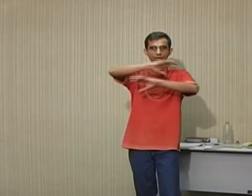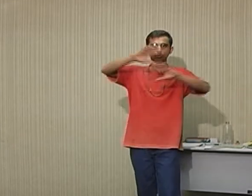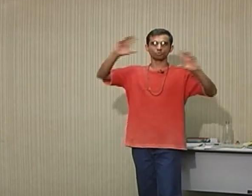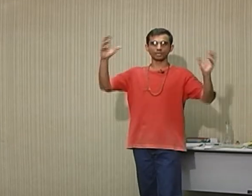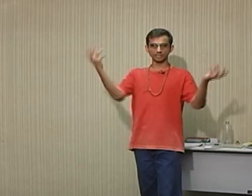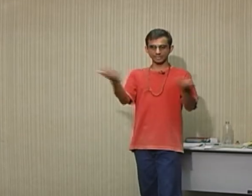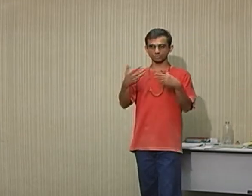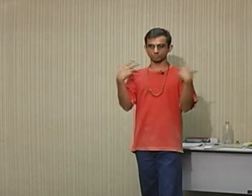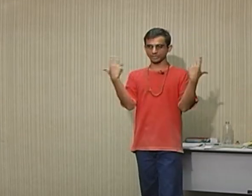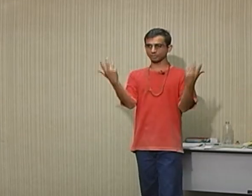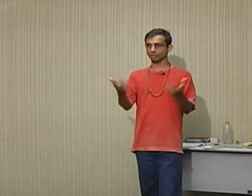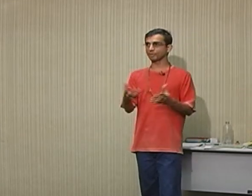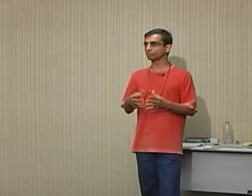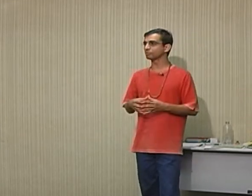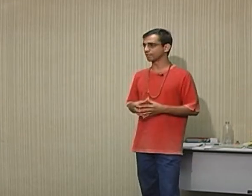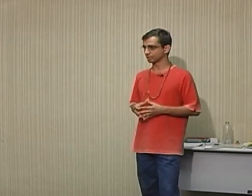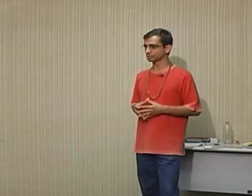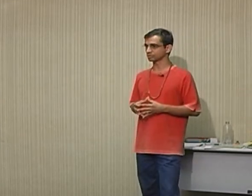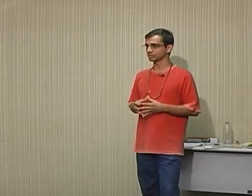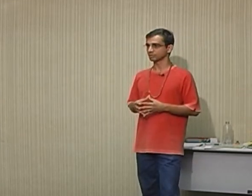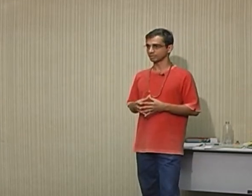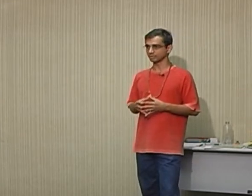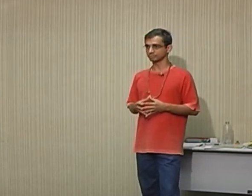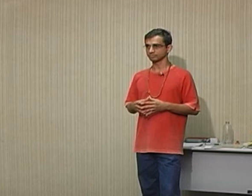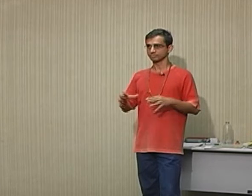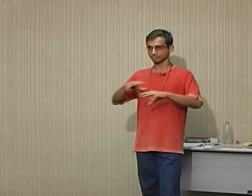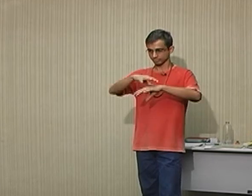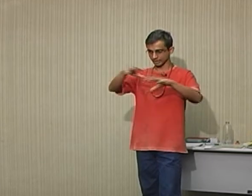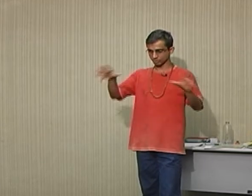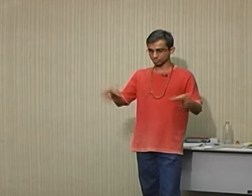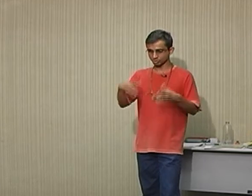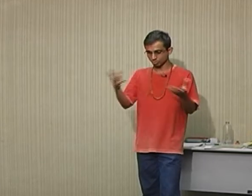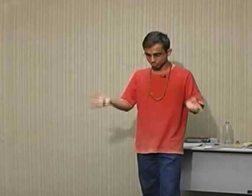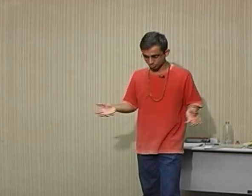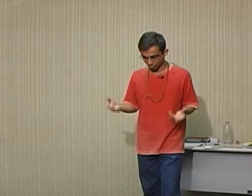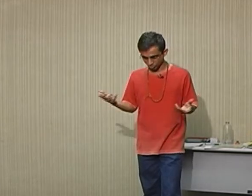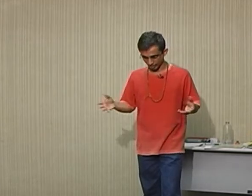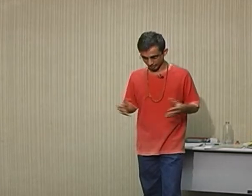um, ela tem um, de certa forma é um universo, né? Dentro do seu mundo de história, né?